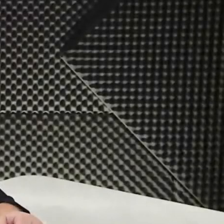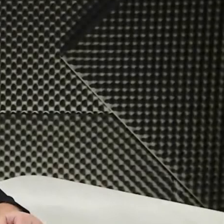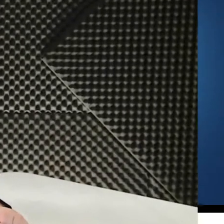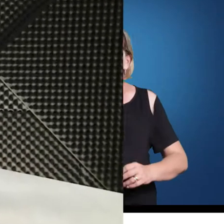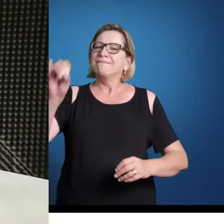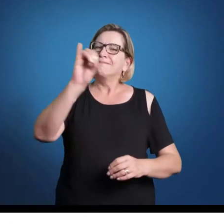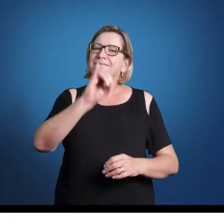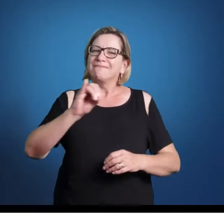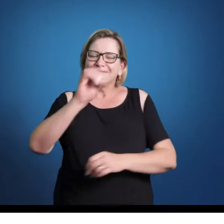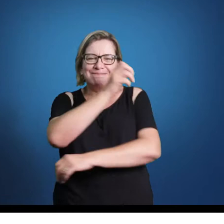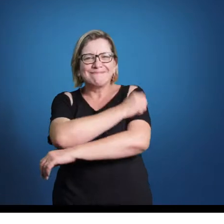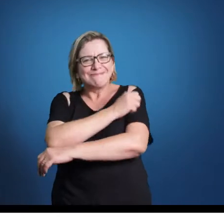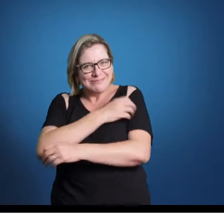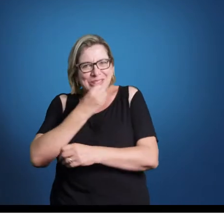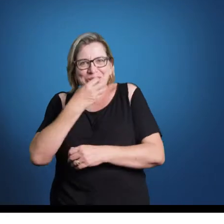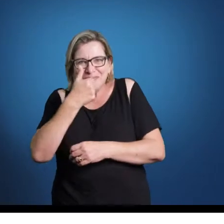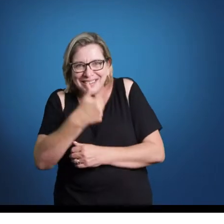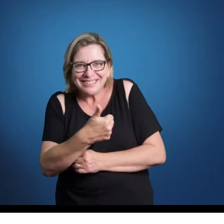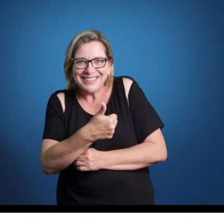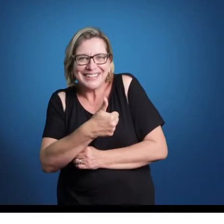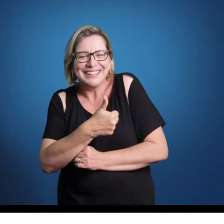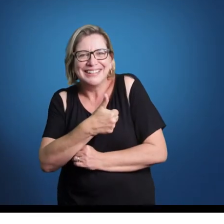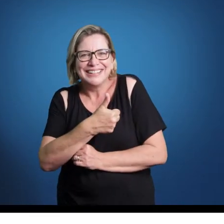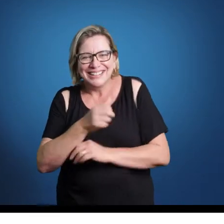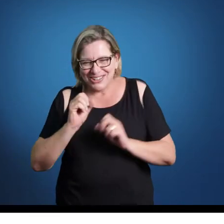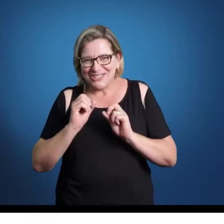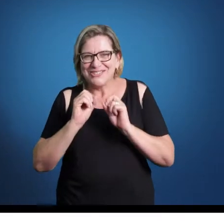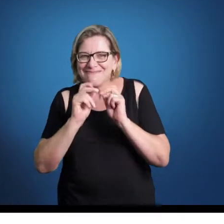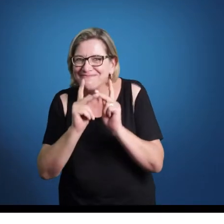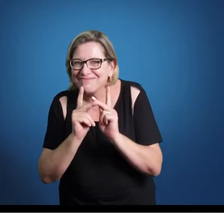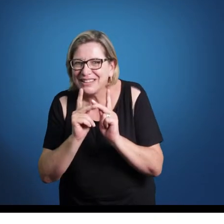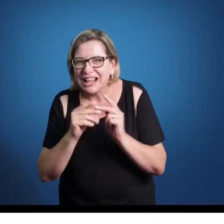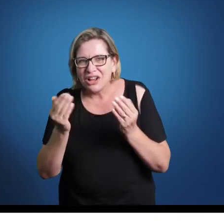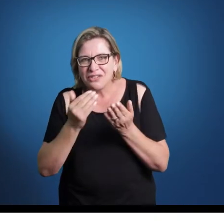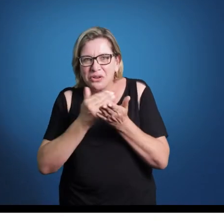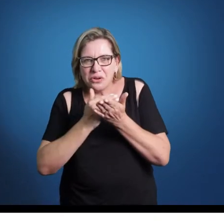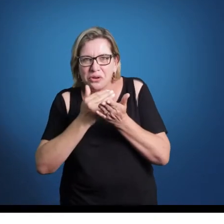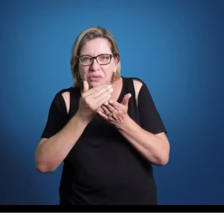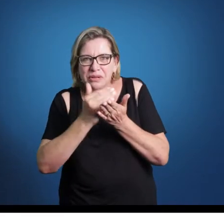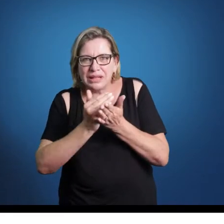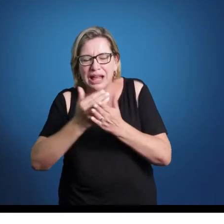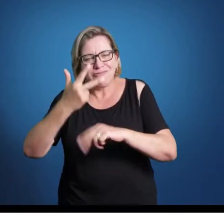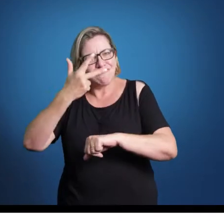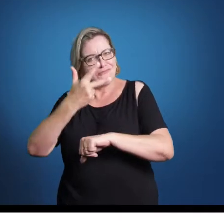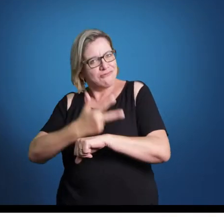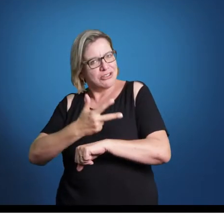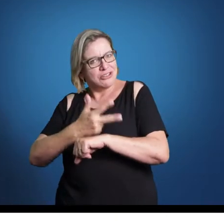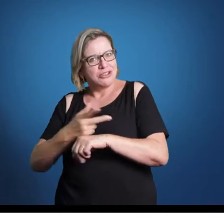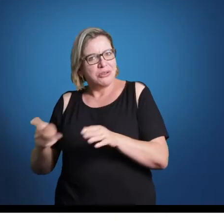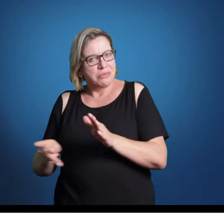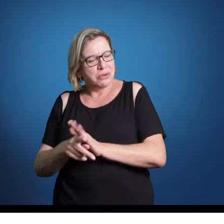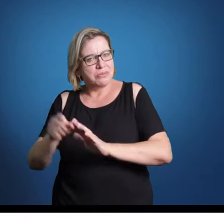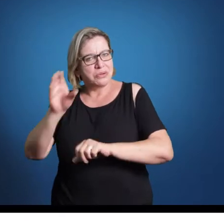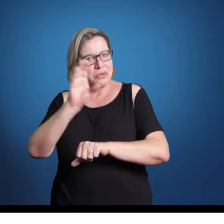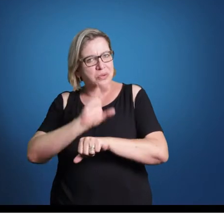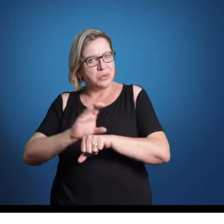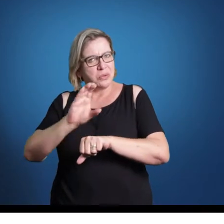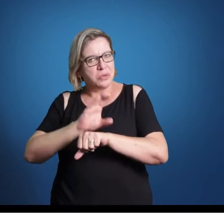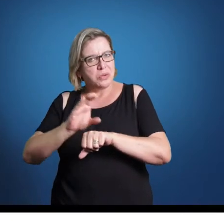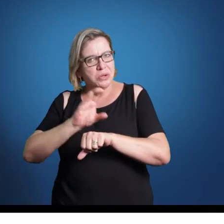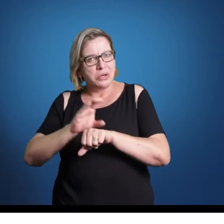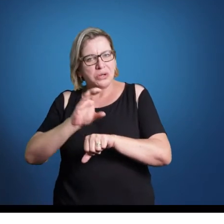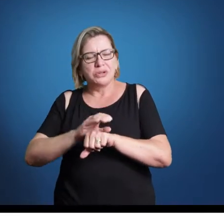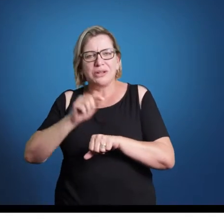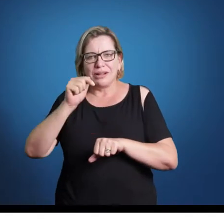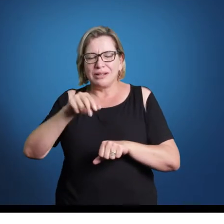Olá, estudantes, tudo bem? Como vão? Ok, vamos começar aqui mais uma videoaula do nosso curso ligado aqui ao